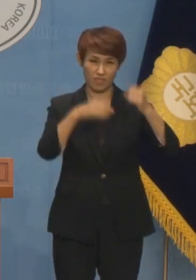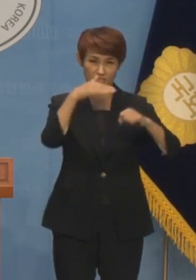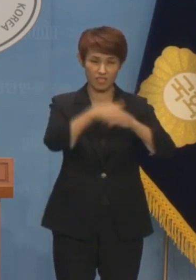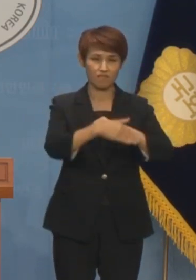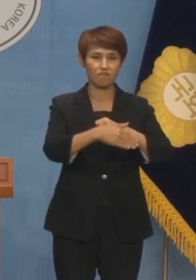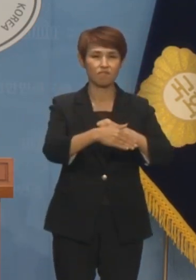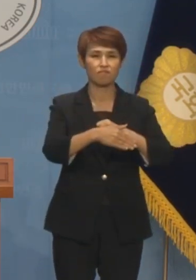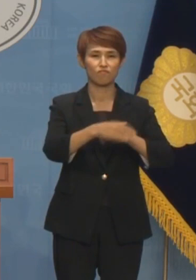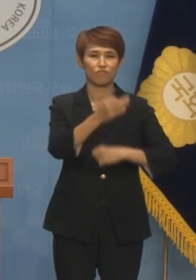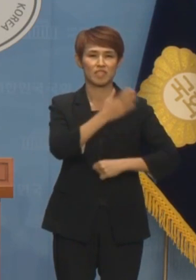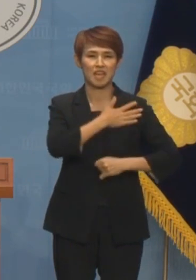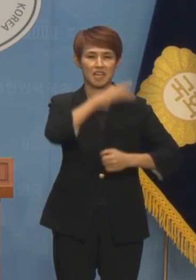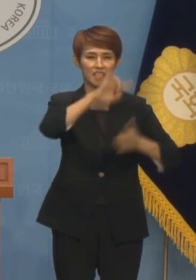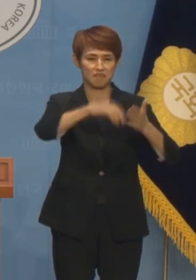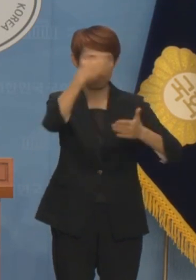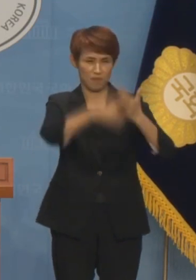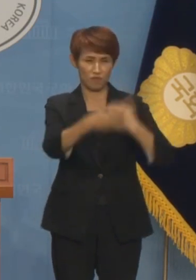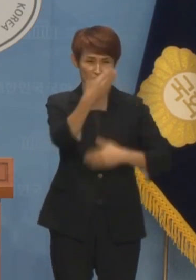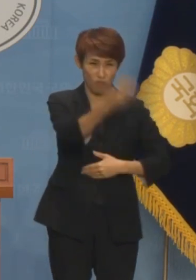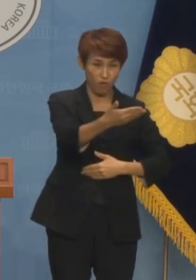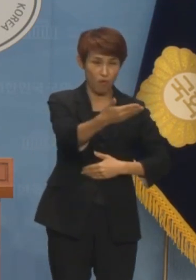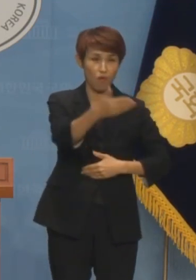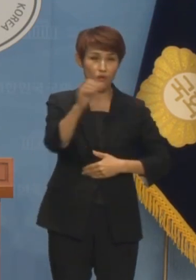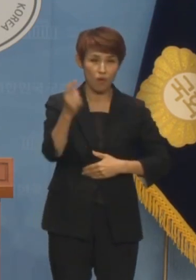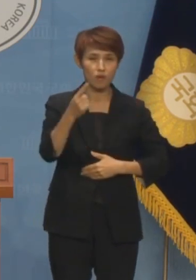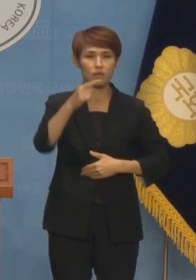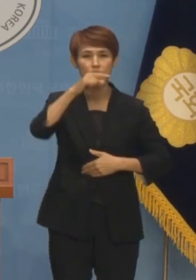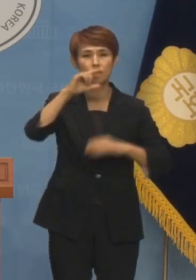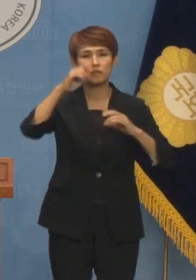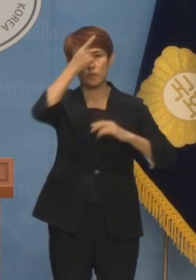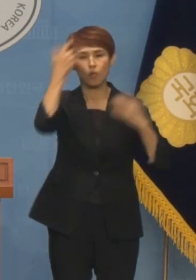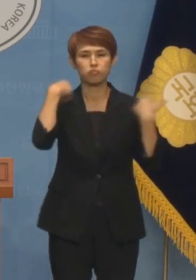퍼주기로 나라 재정이 고갈되었기 때문입니다.